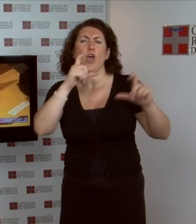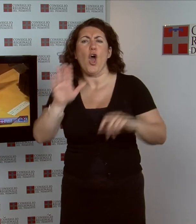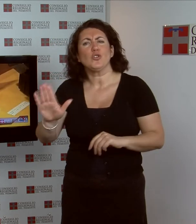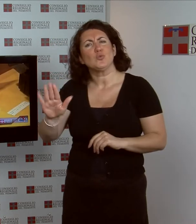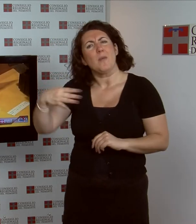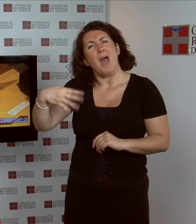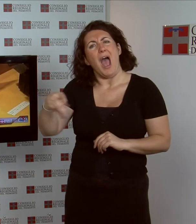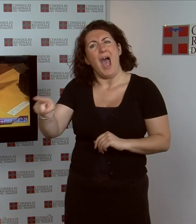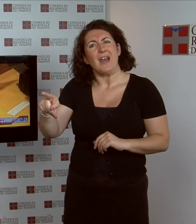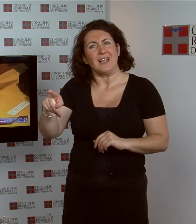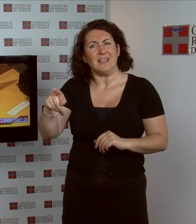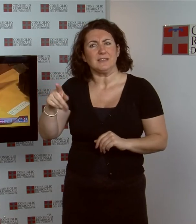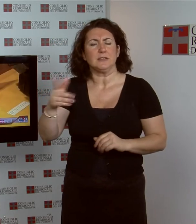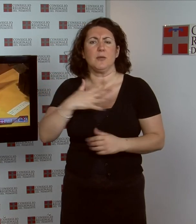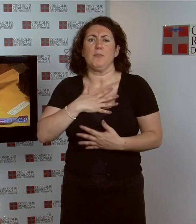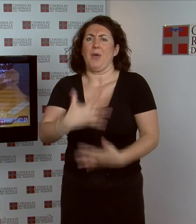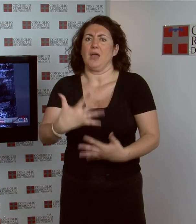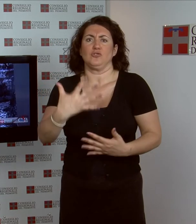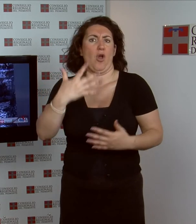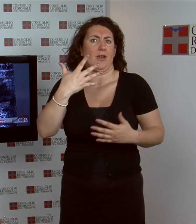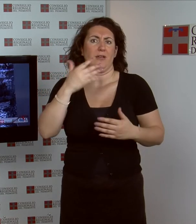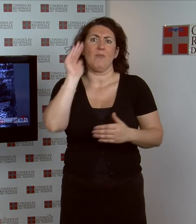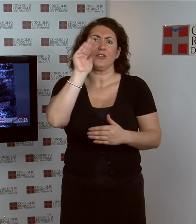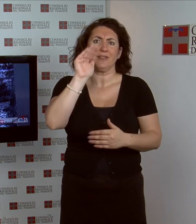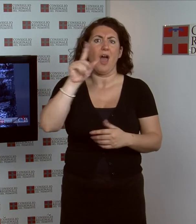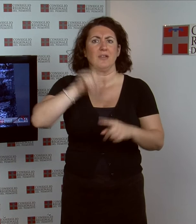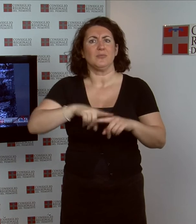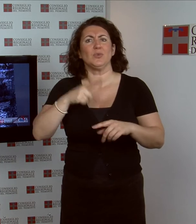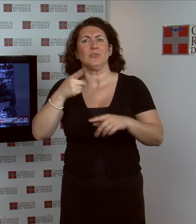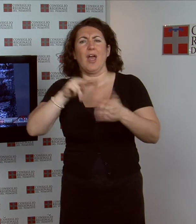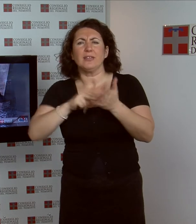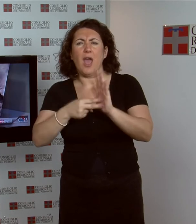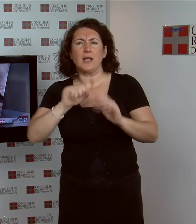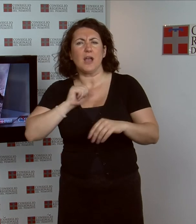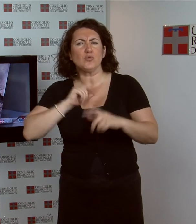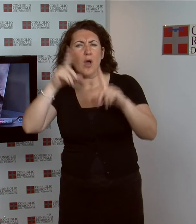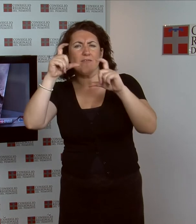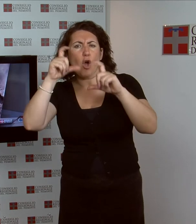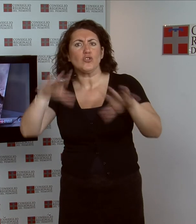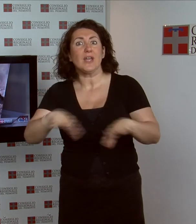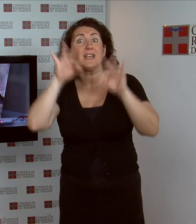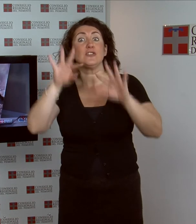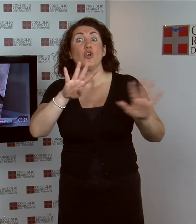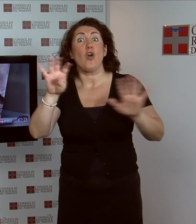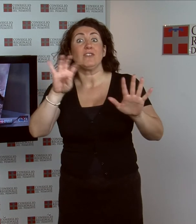la passione per la montagna con le tecniche della ripresa fotografica, sperimentando agli inizi del Novecento la fotografia a colori.